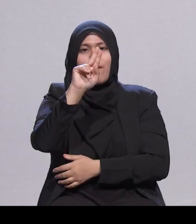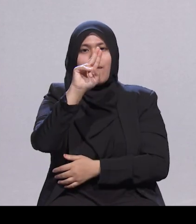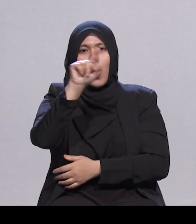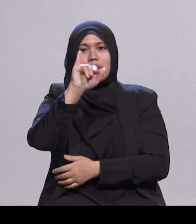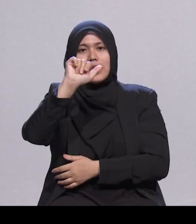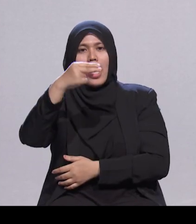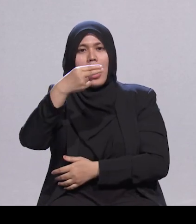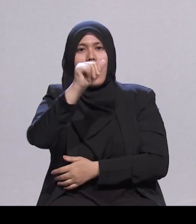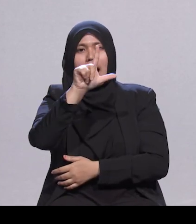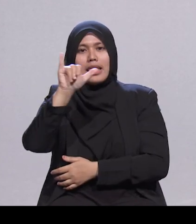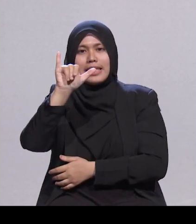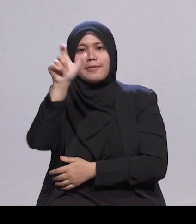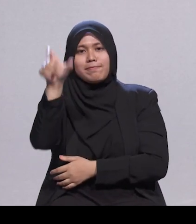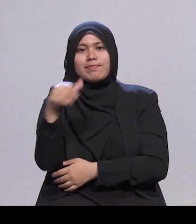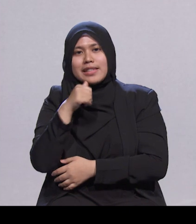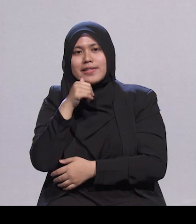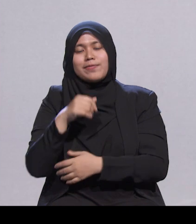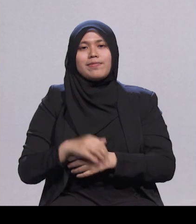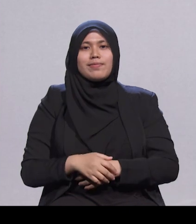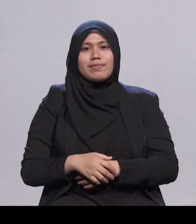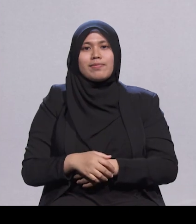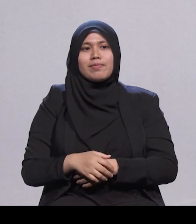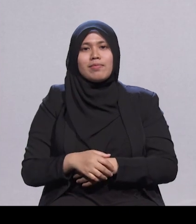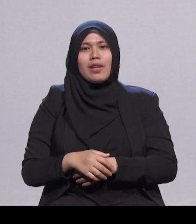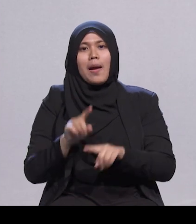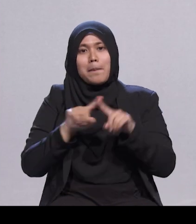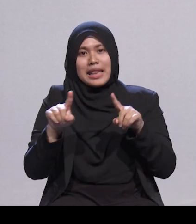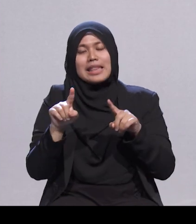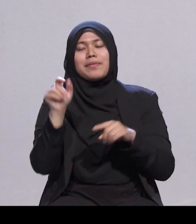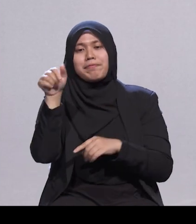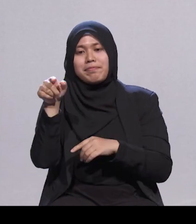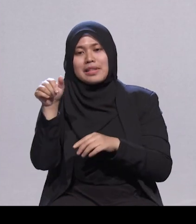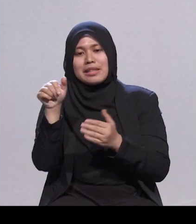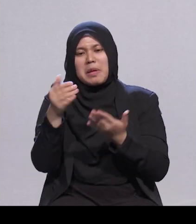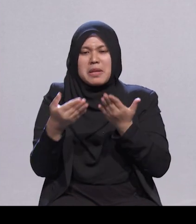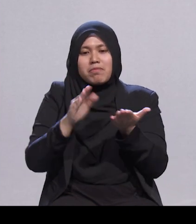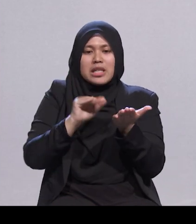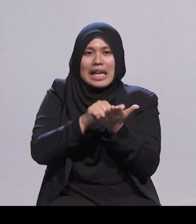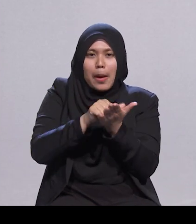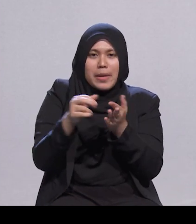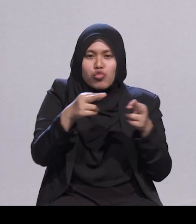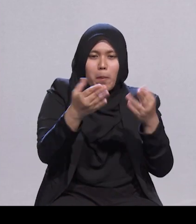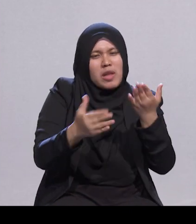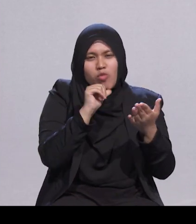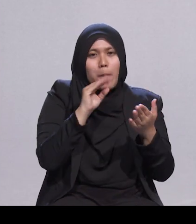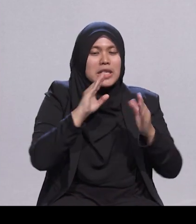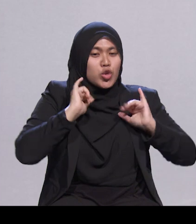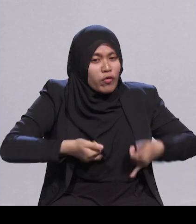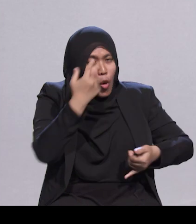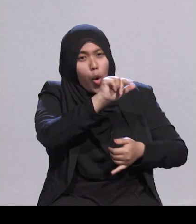Tetapi, laluan akademik tidak semestinya sesuai bagi semua orang. Ramai telah memilih untuk